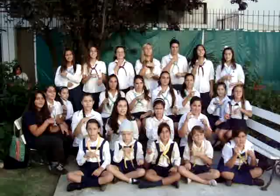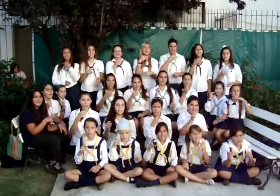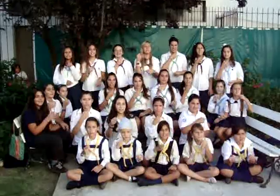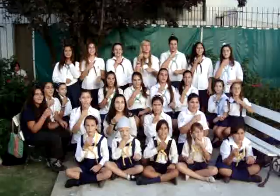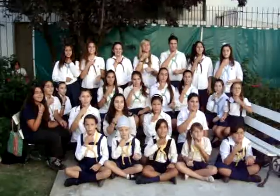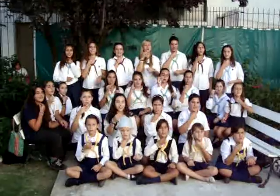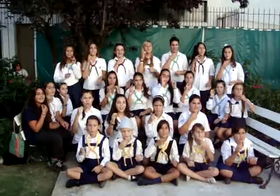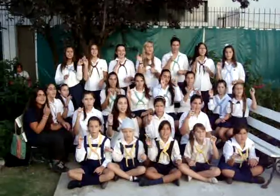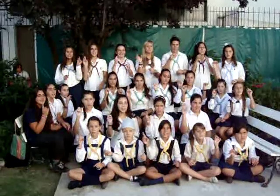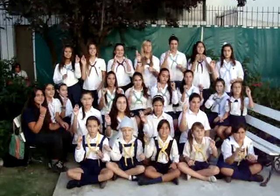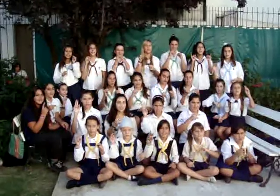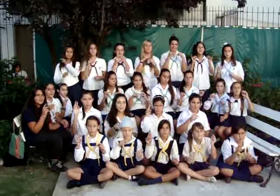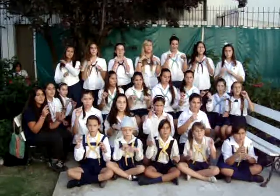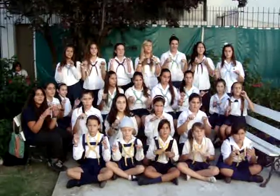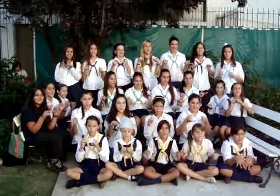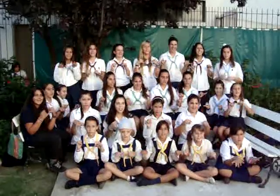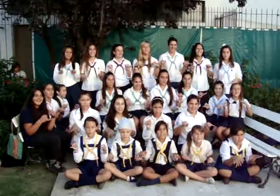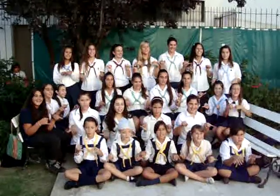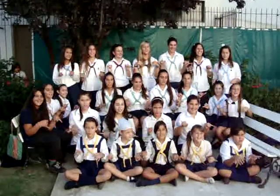tratando de ser muy feliz,